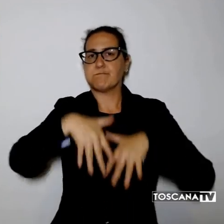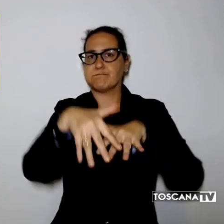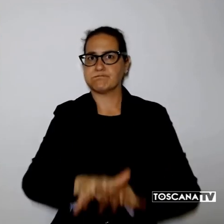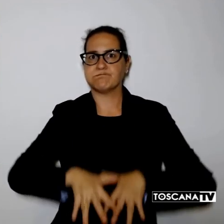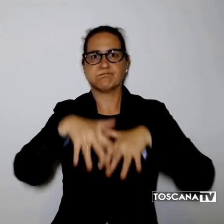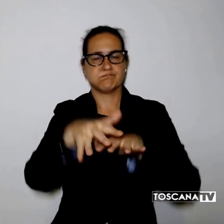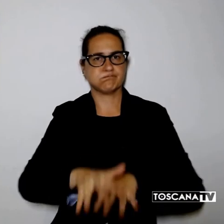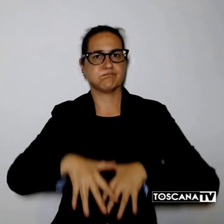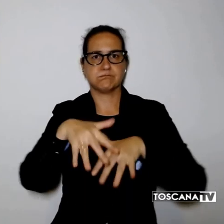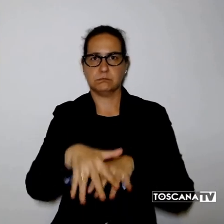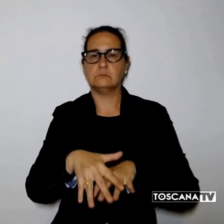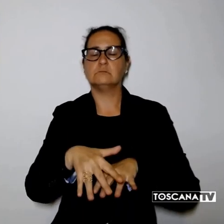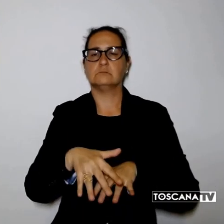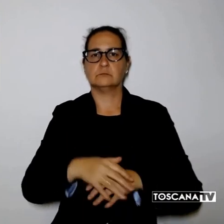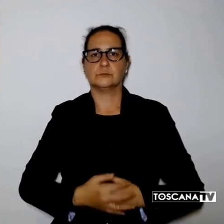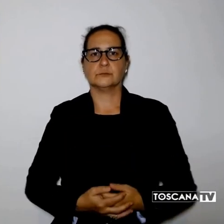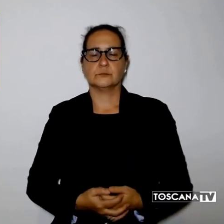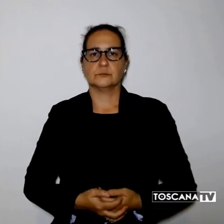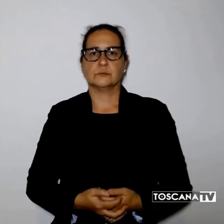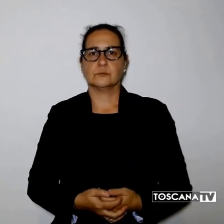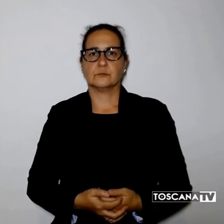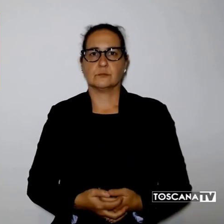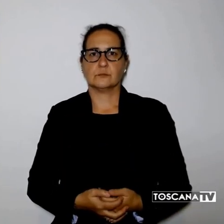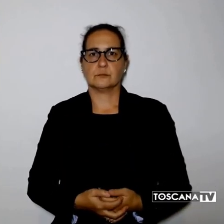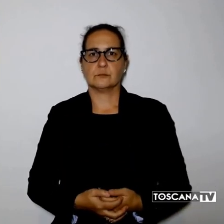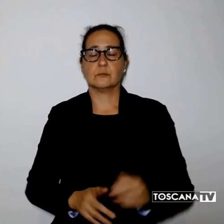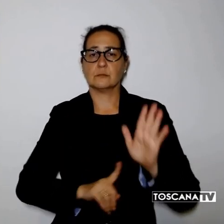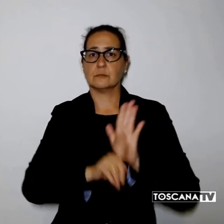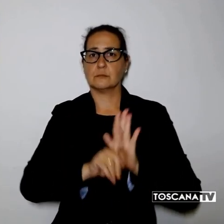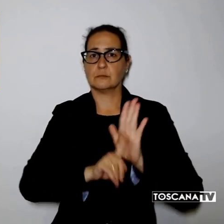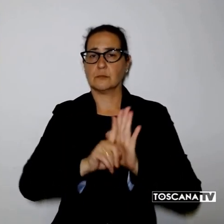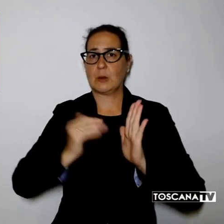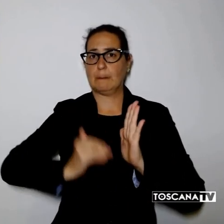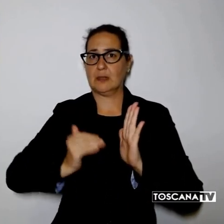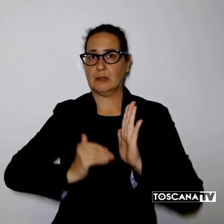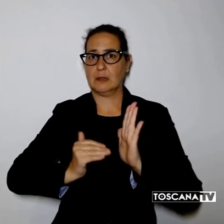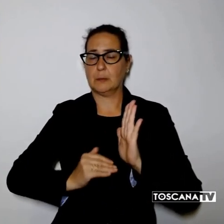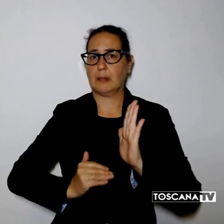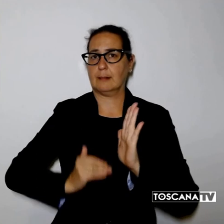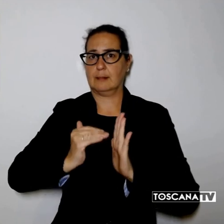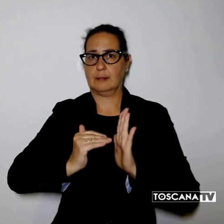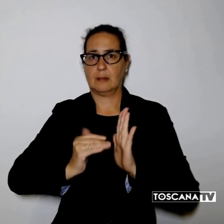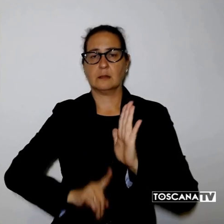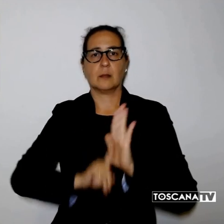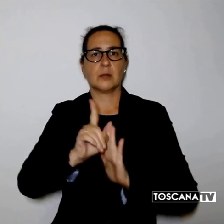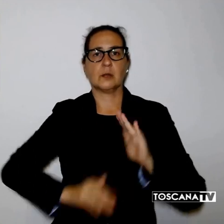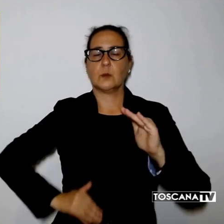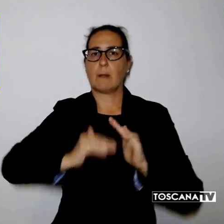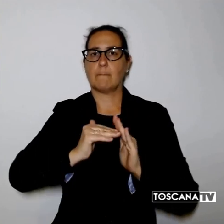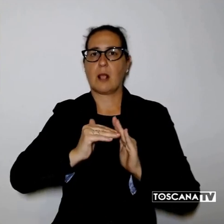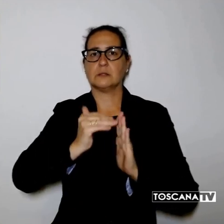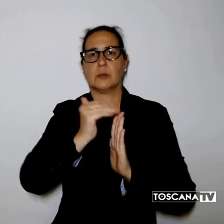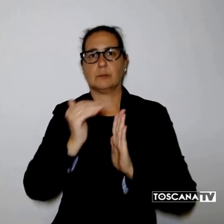mossi altrove. Temperature minime in lieve aumento massime in diminuzione.